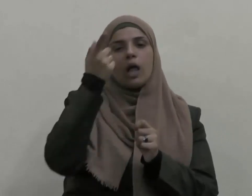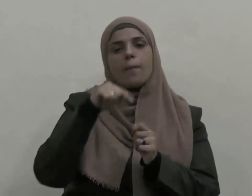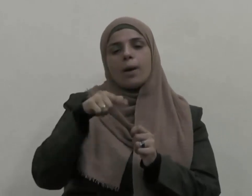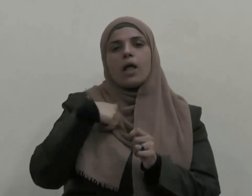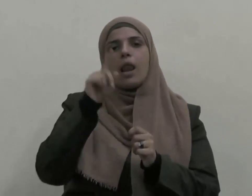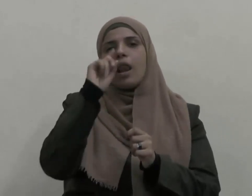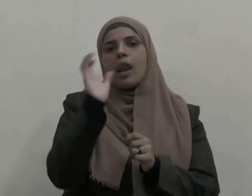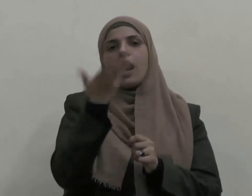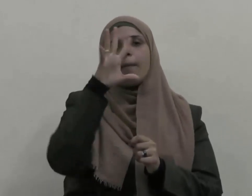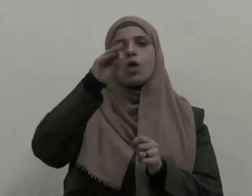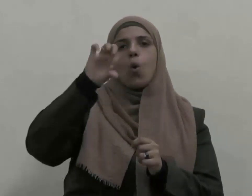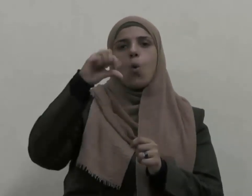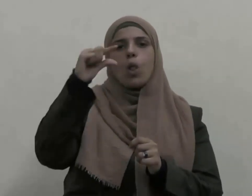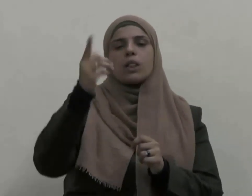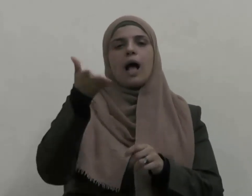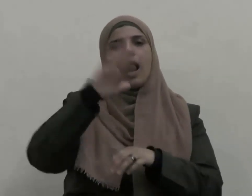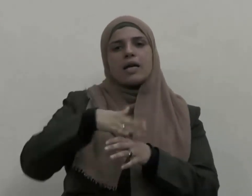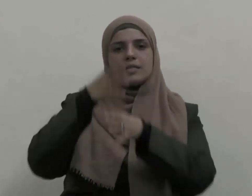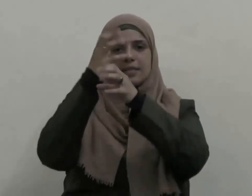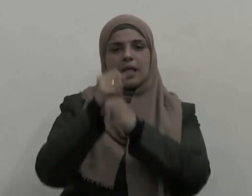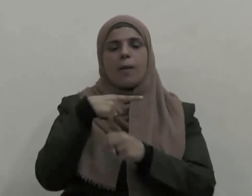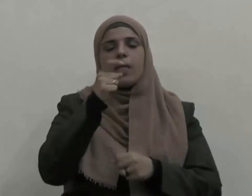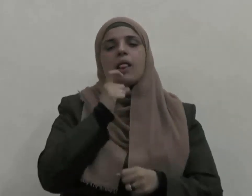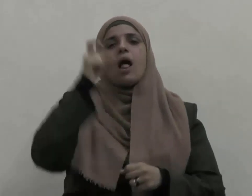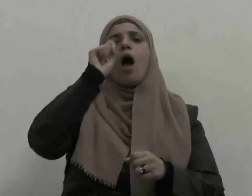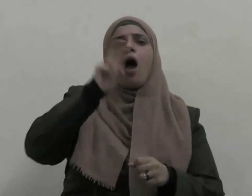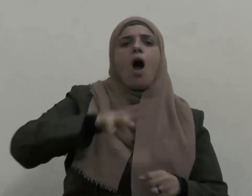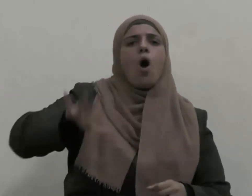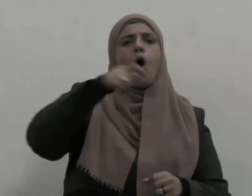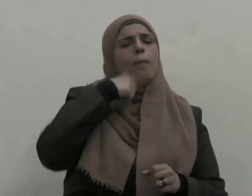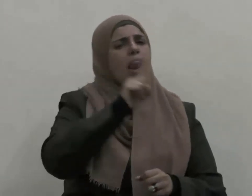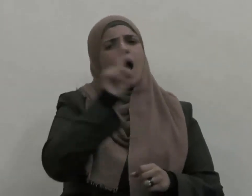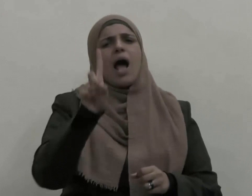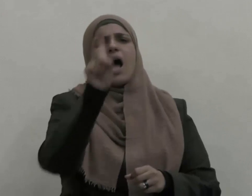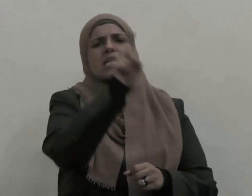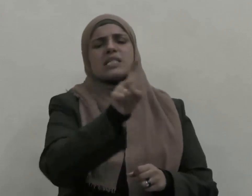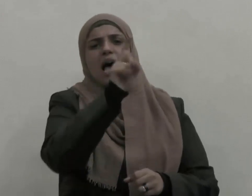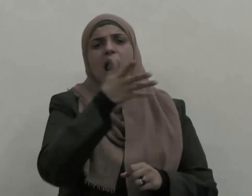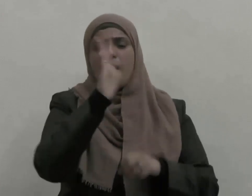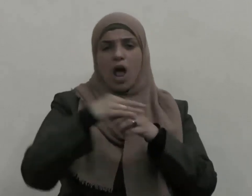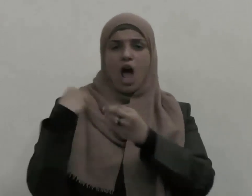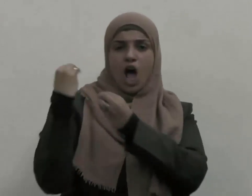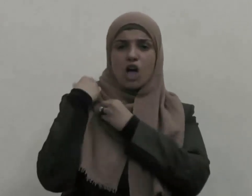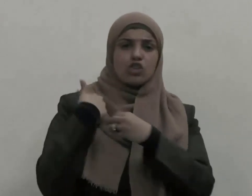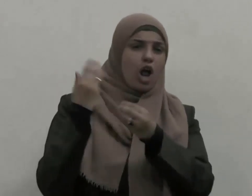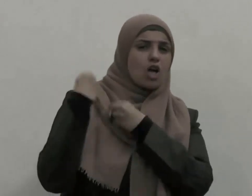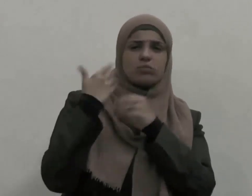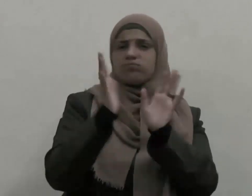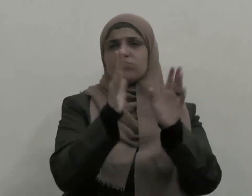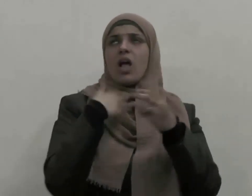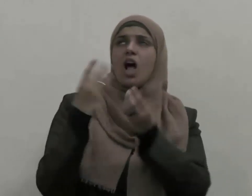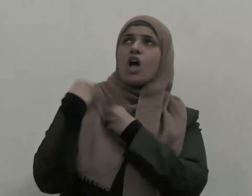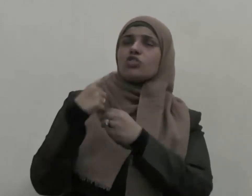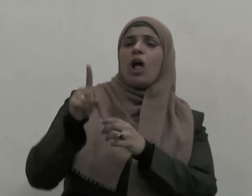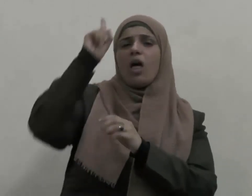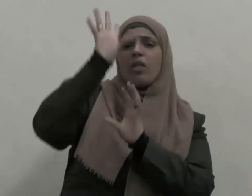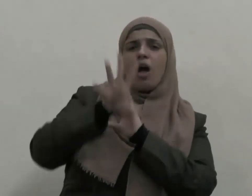يا قوم لا أسألكم عليه أجرا إن أجري إلا على الذي فطرني أفلا